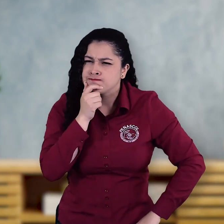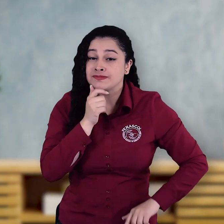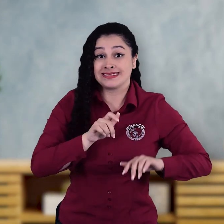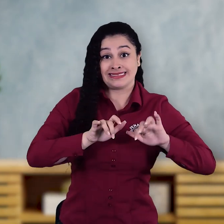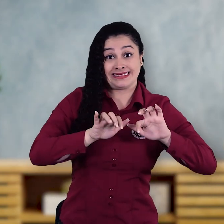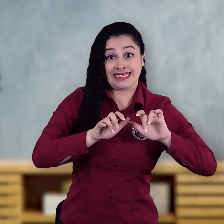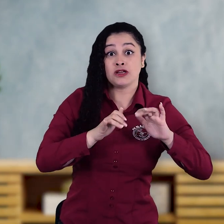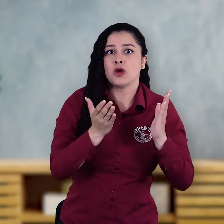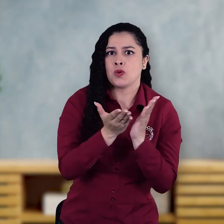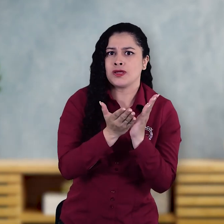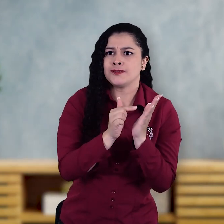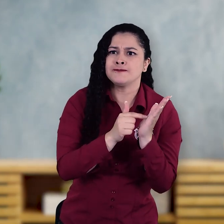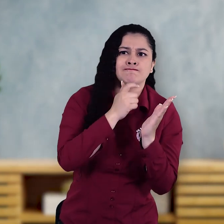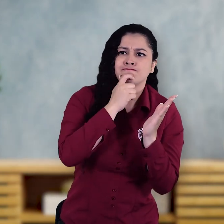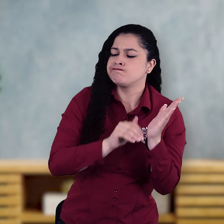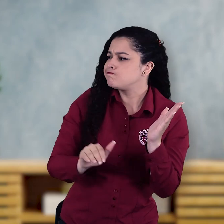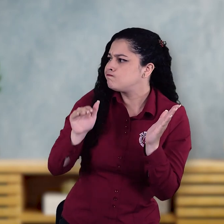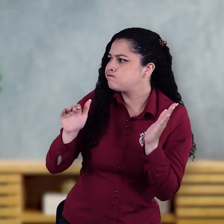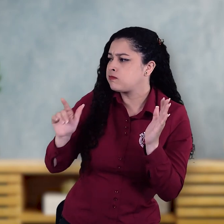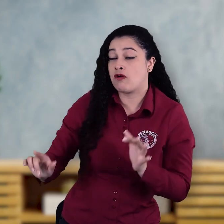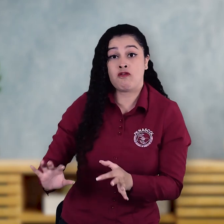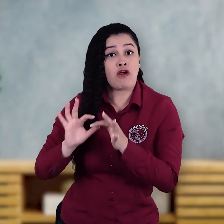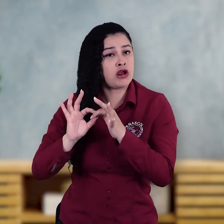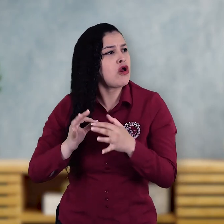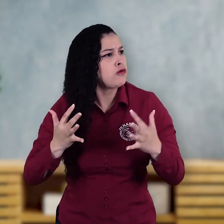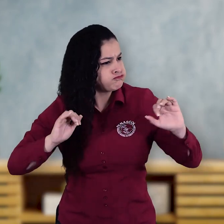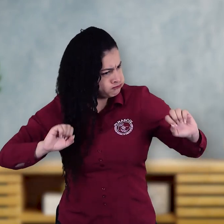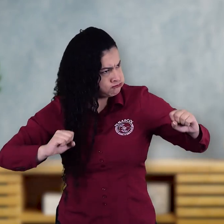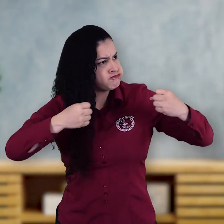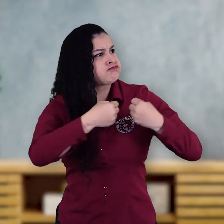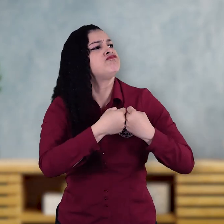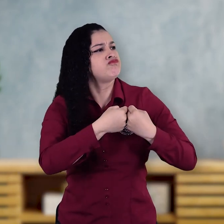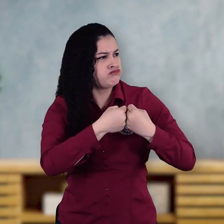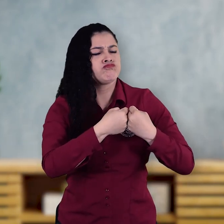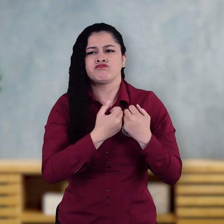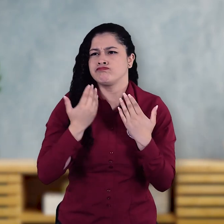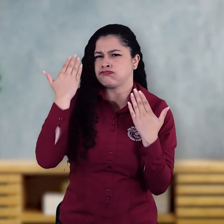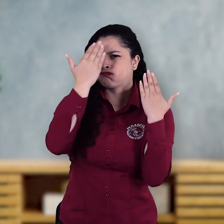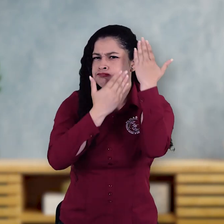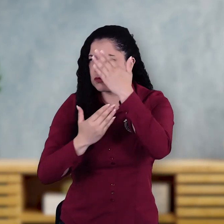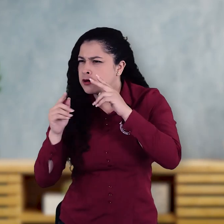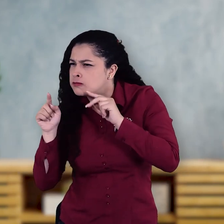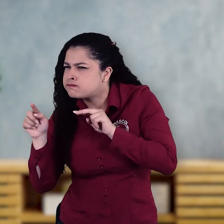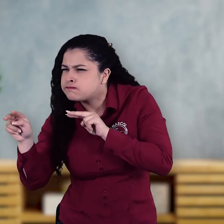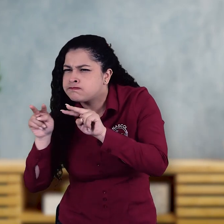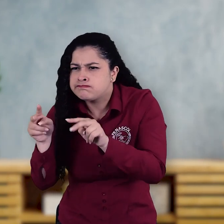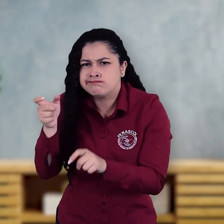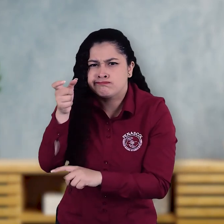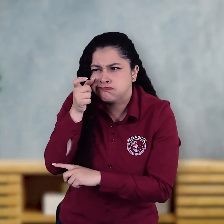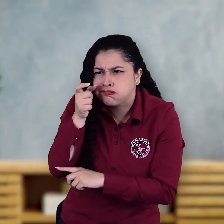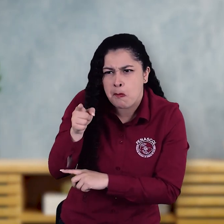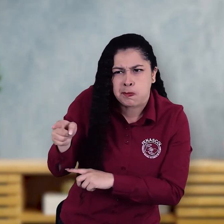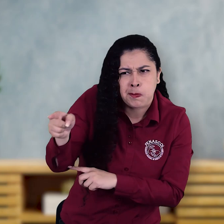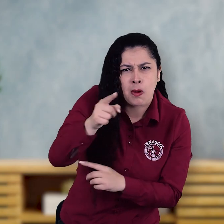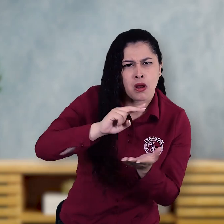que se llevó a cabo el convenio CEDFENASCOL, el cual monitoreó y guió los procesos de las